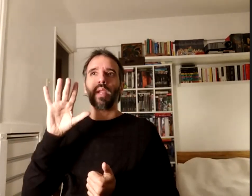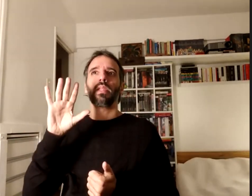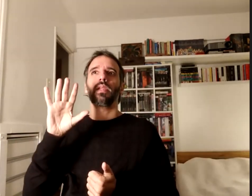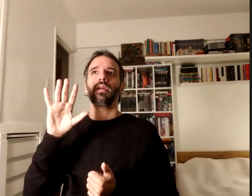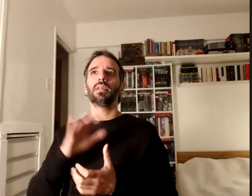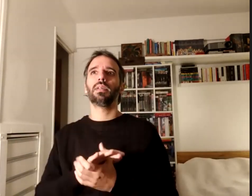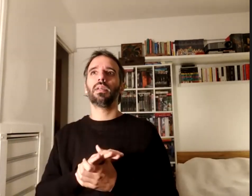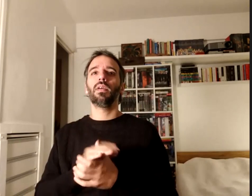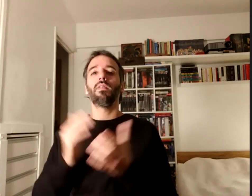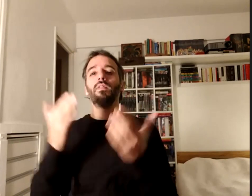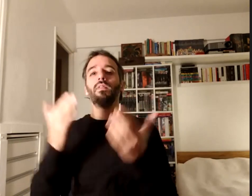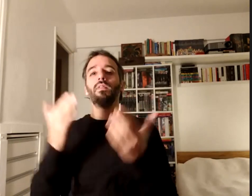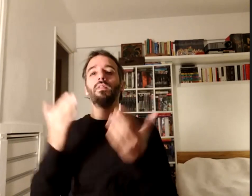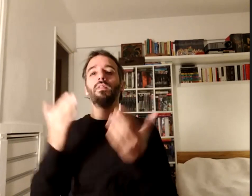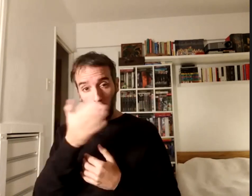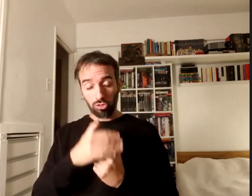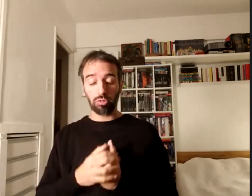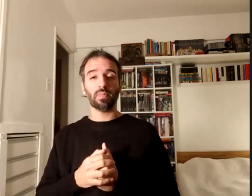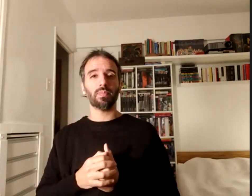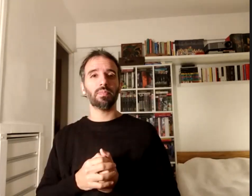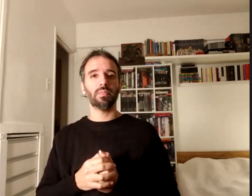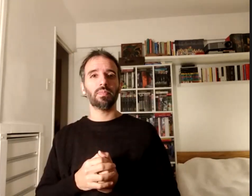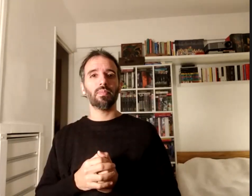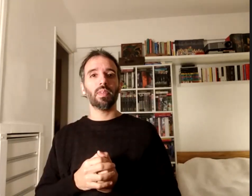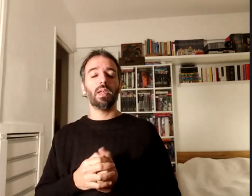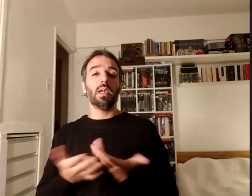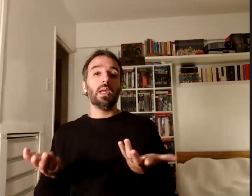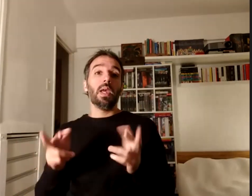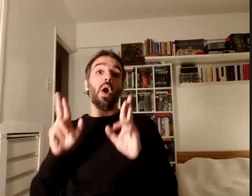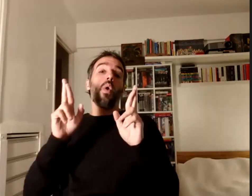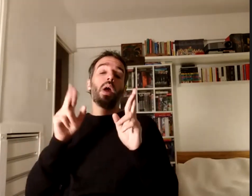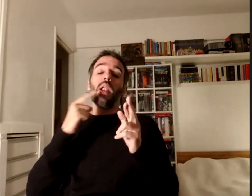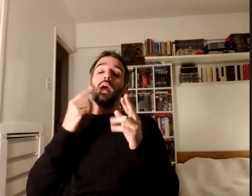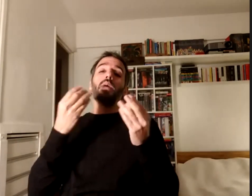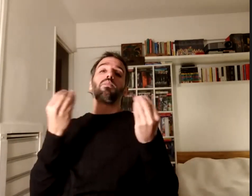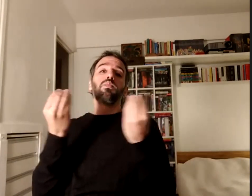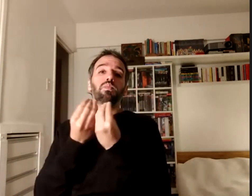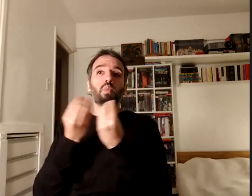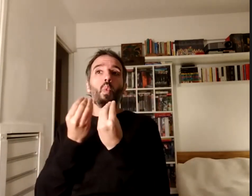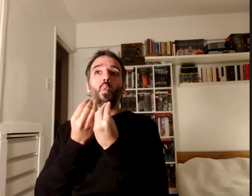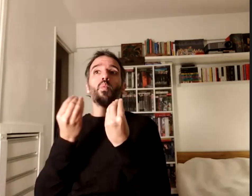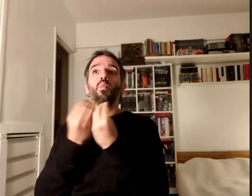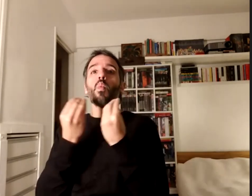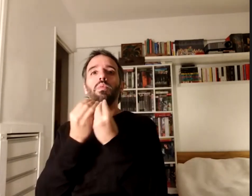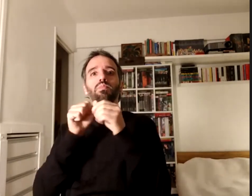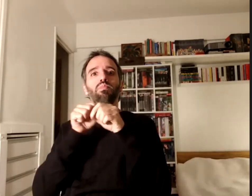felicitarlos y bueno esperar que tenga mucha difusión y que haya